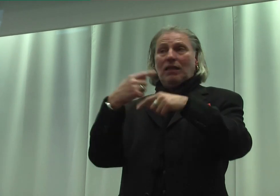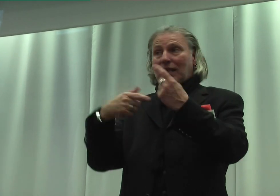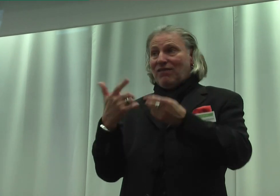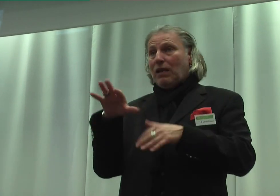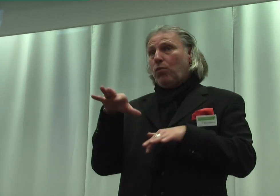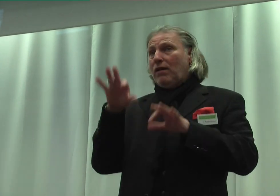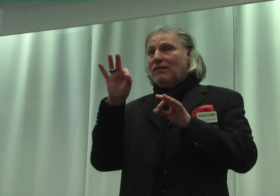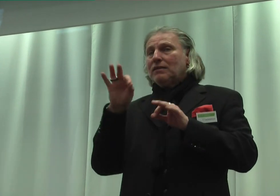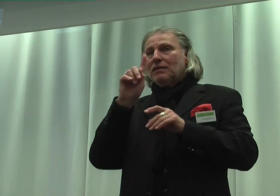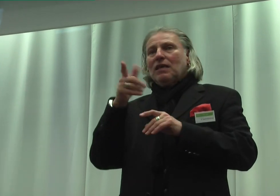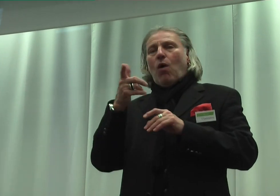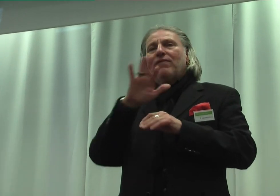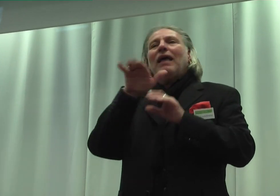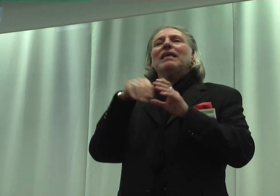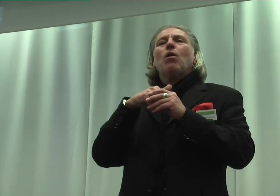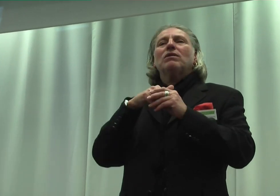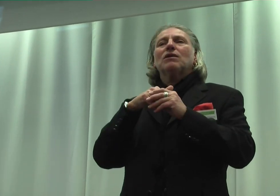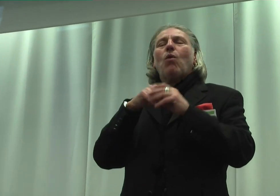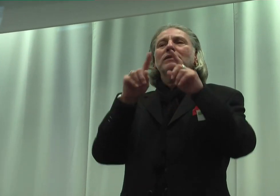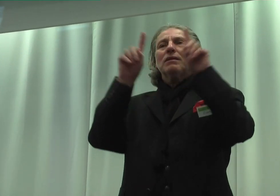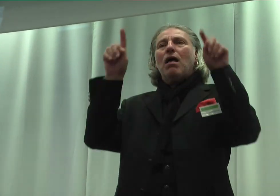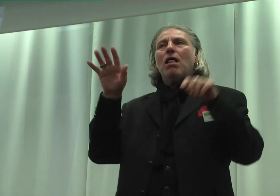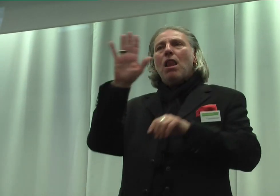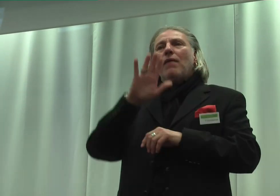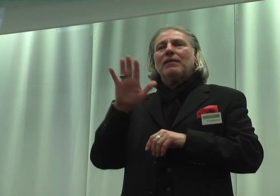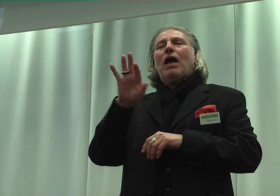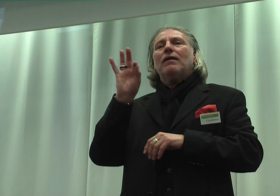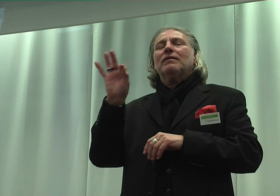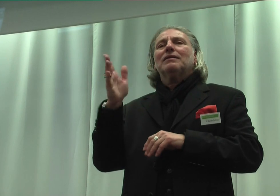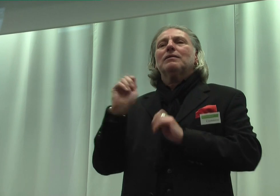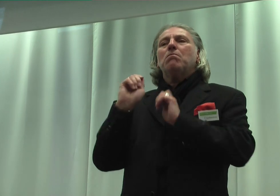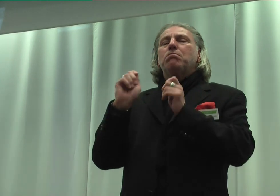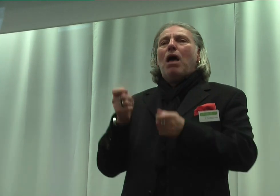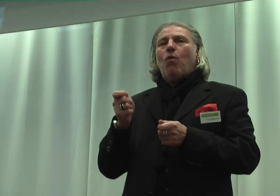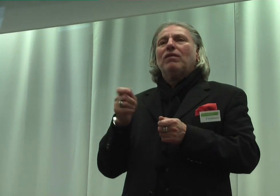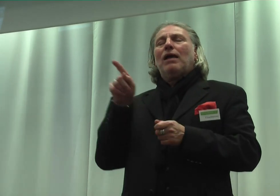auch auf der Inklusionslandkarte des Beauftragten der Bundesrepublik